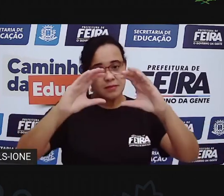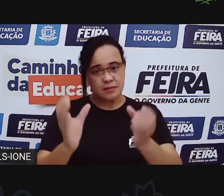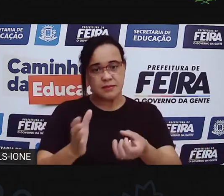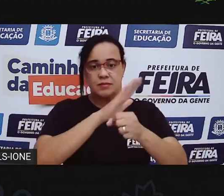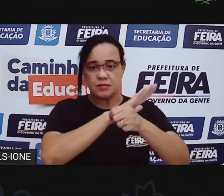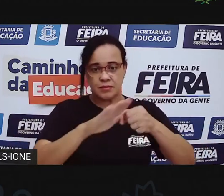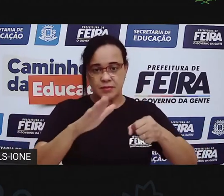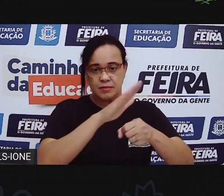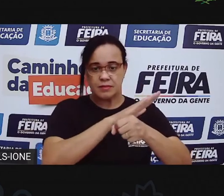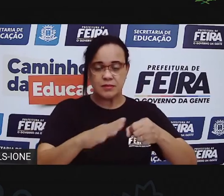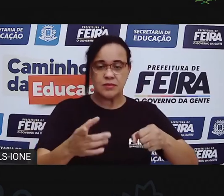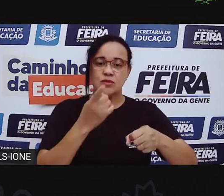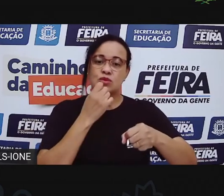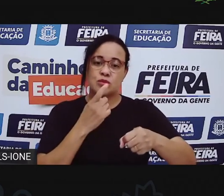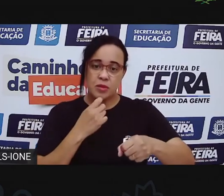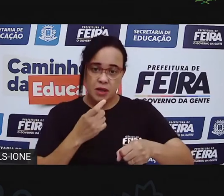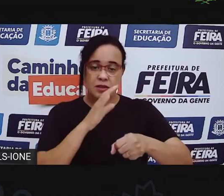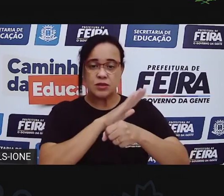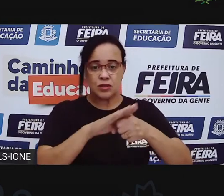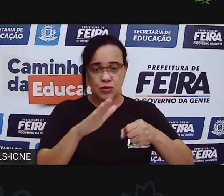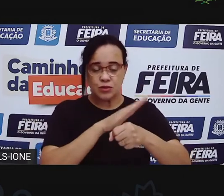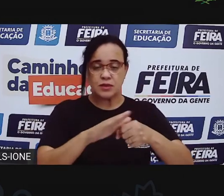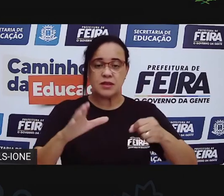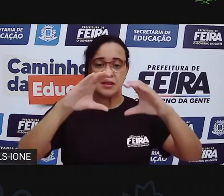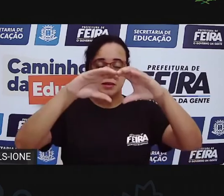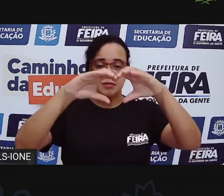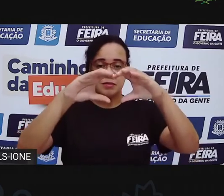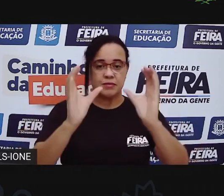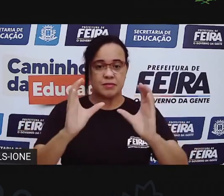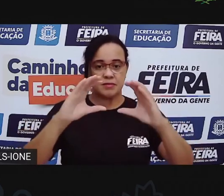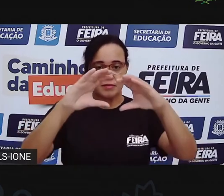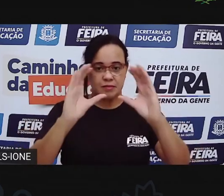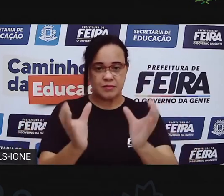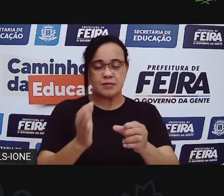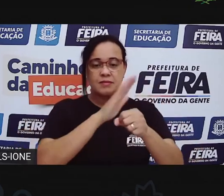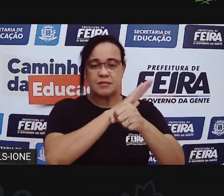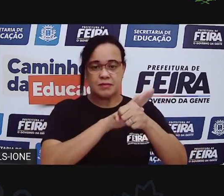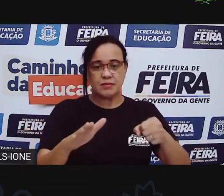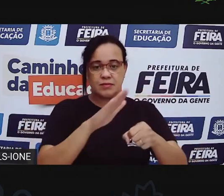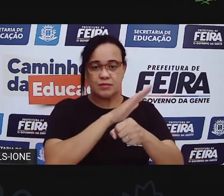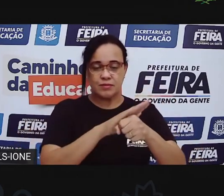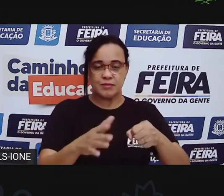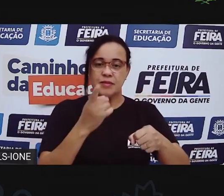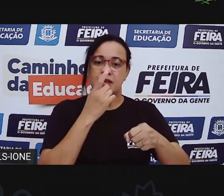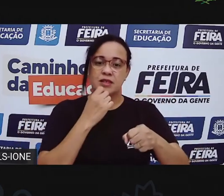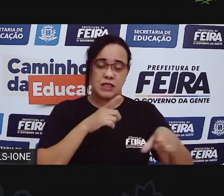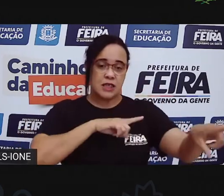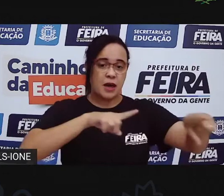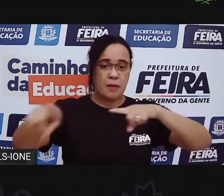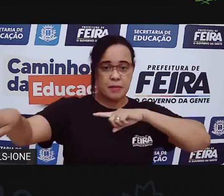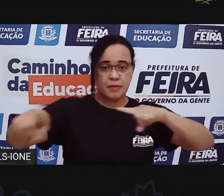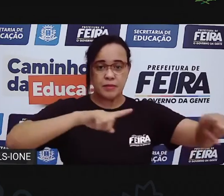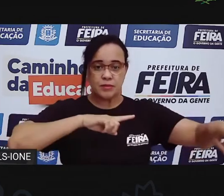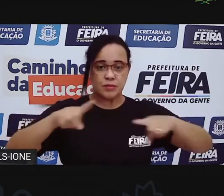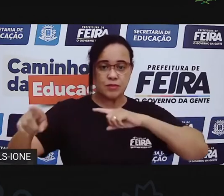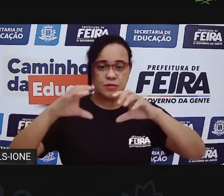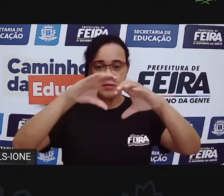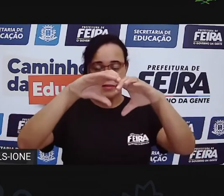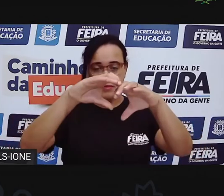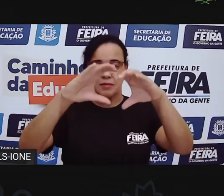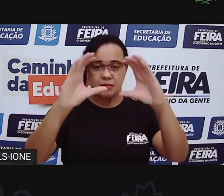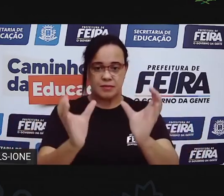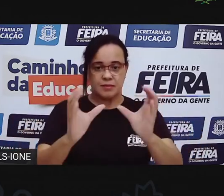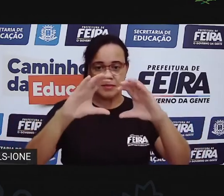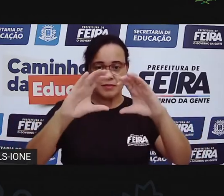Caqui tomate, o tomate, o caqui. No. O tomate é primo do